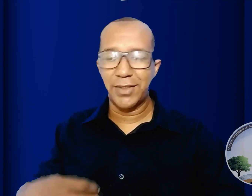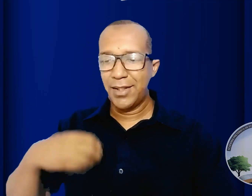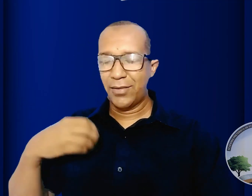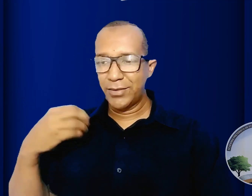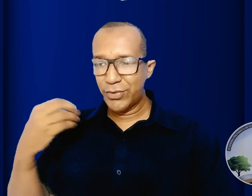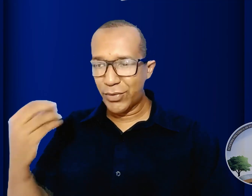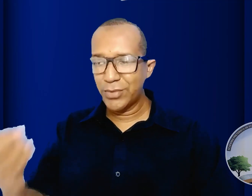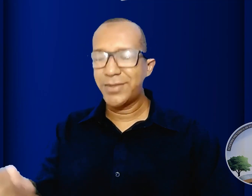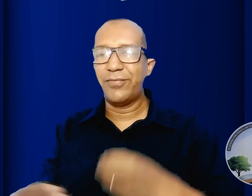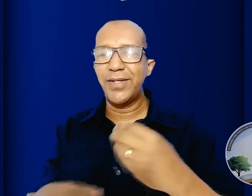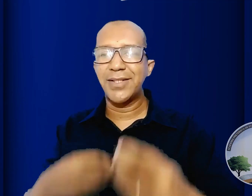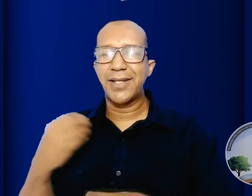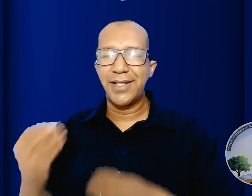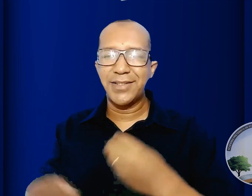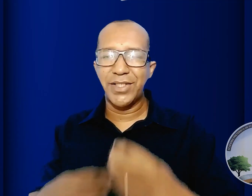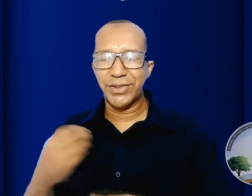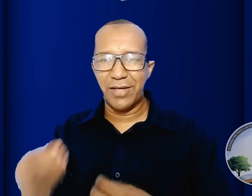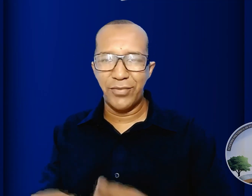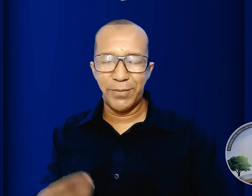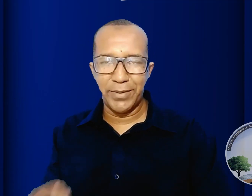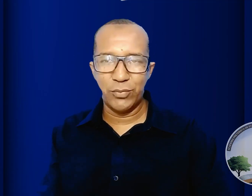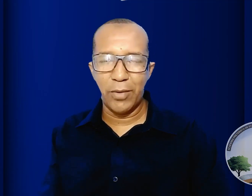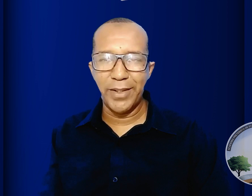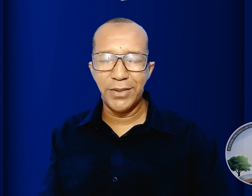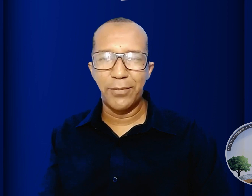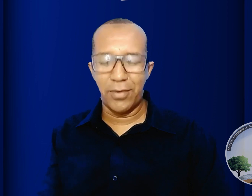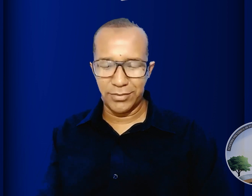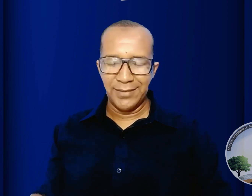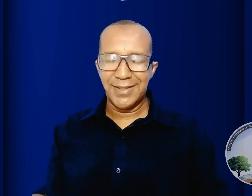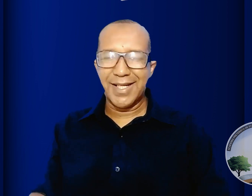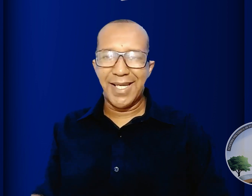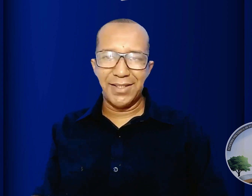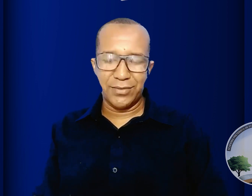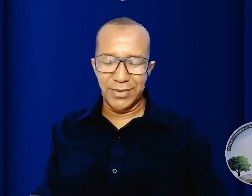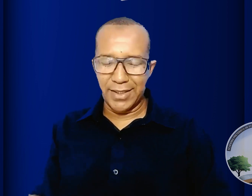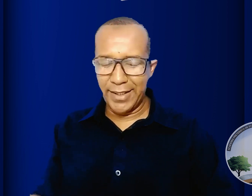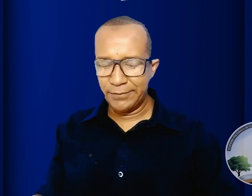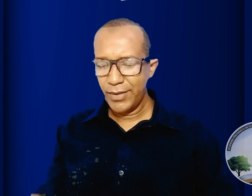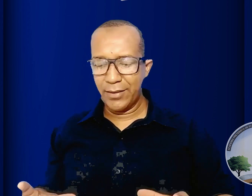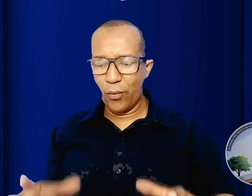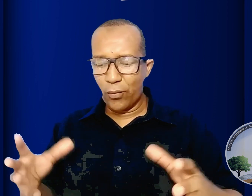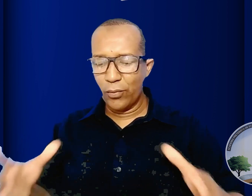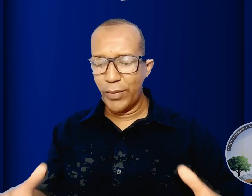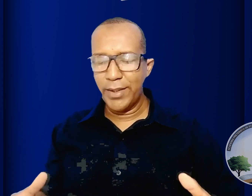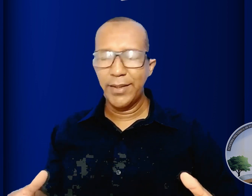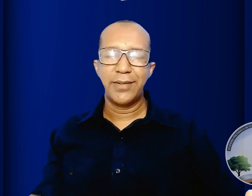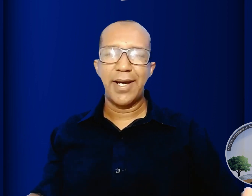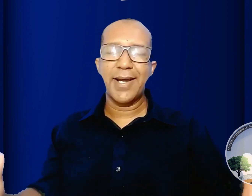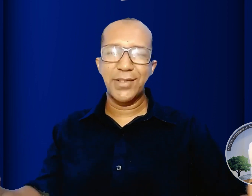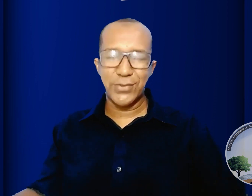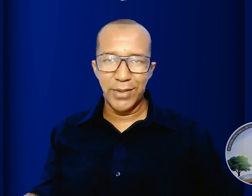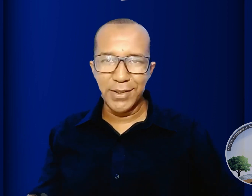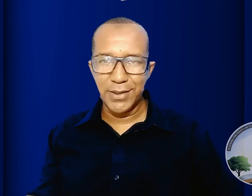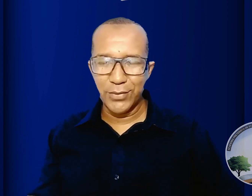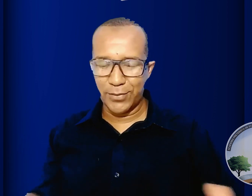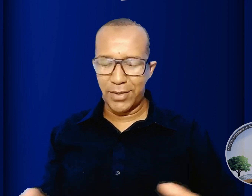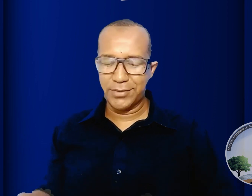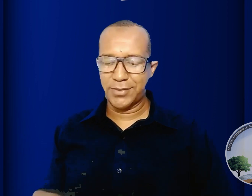onde trouxe vida àqueles que estavam espiritualmente mortos naquela de Jerusalém conclui a ressurreição dos mortos